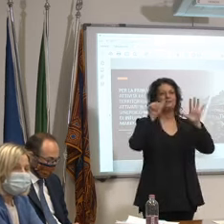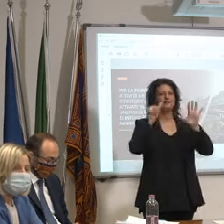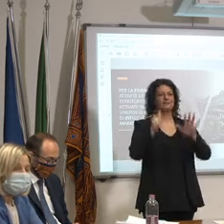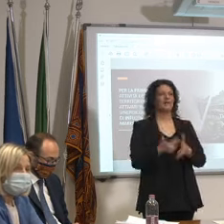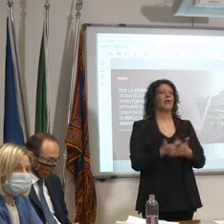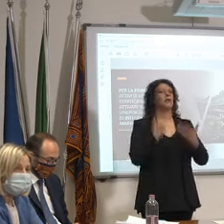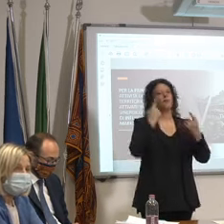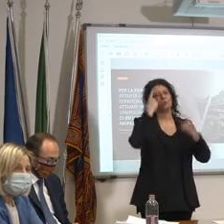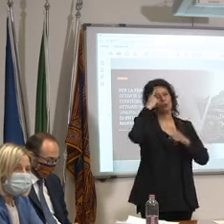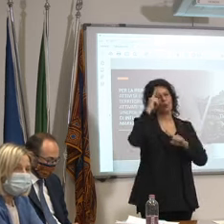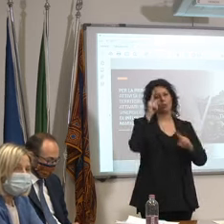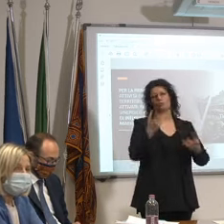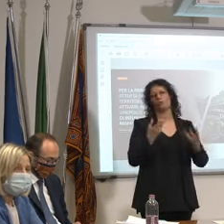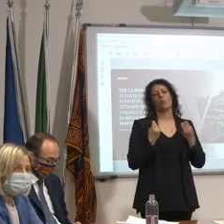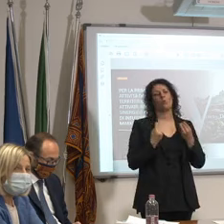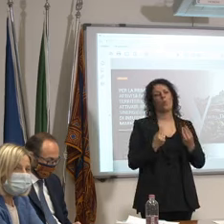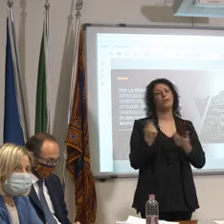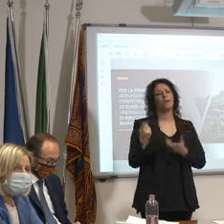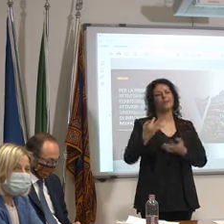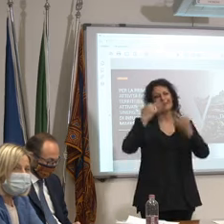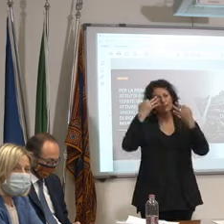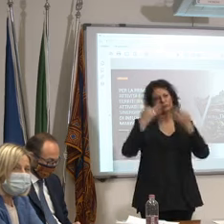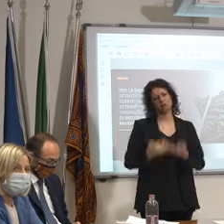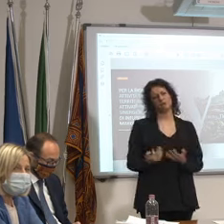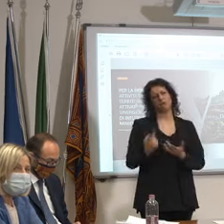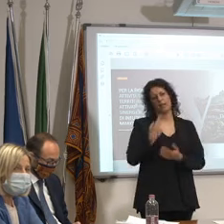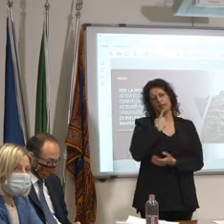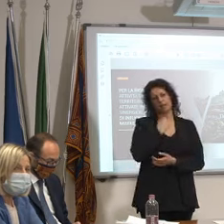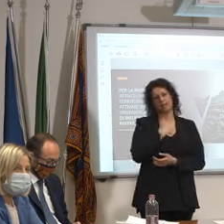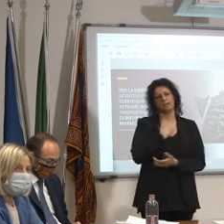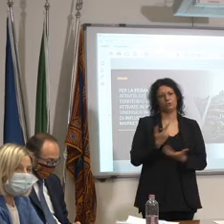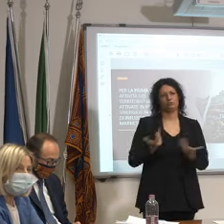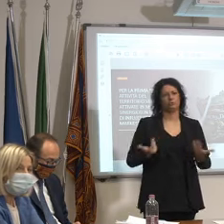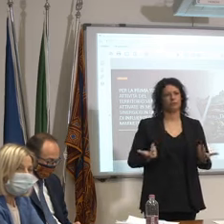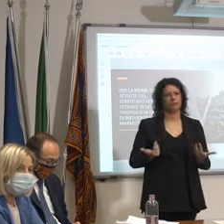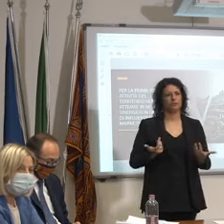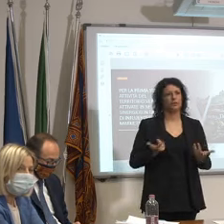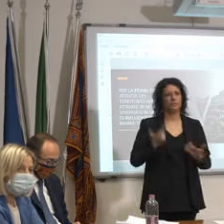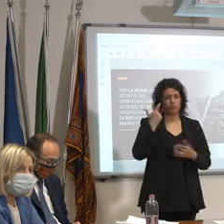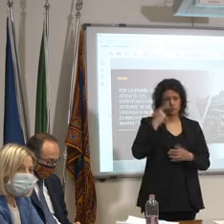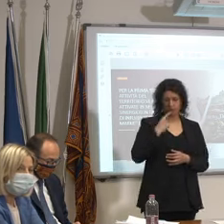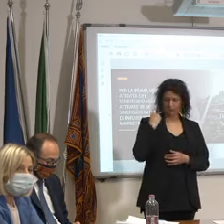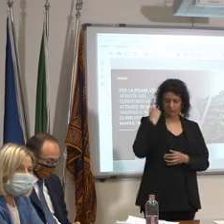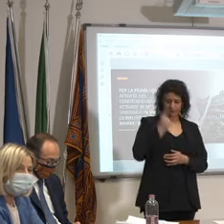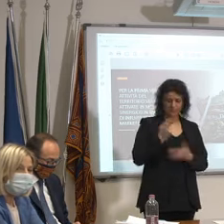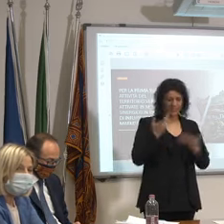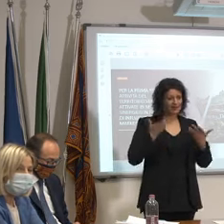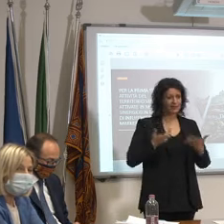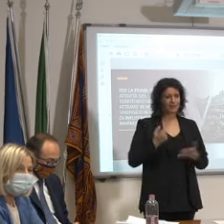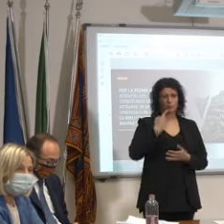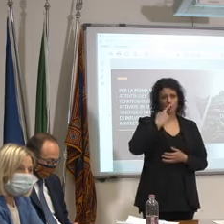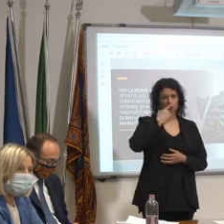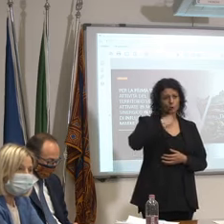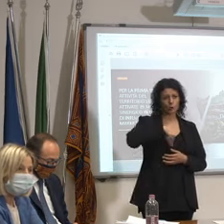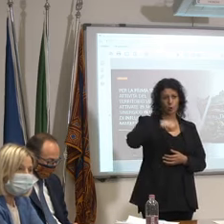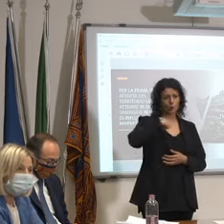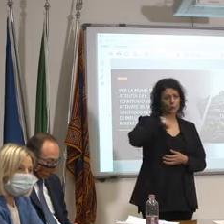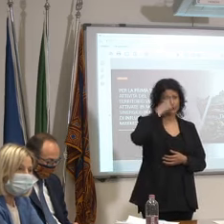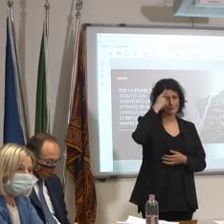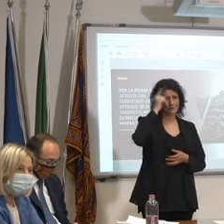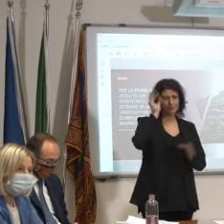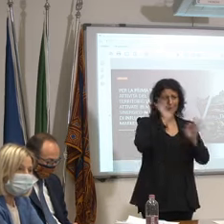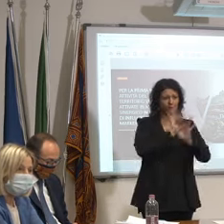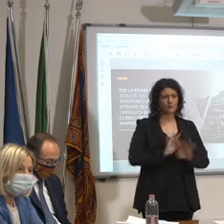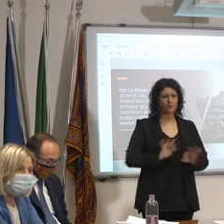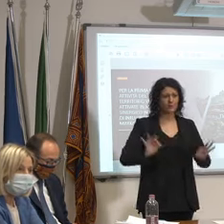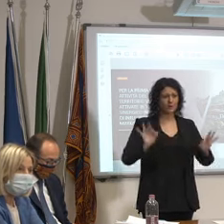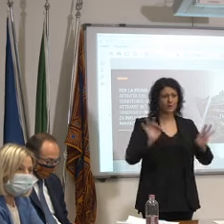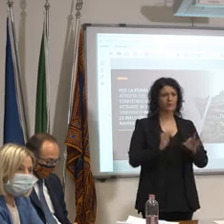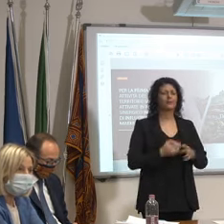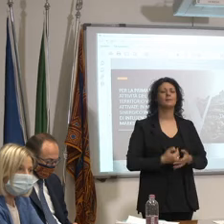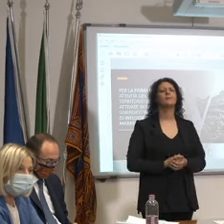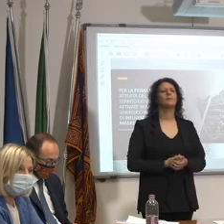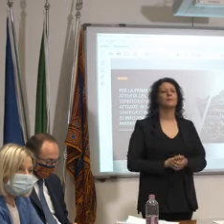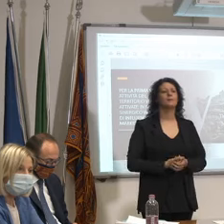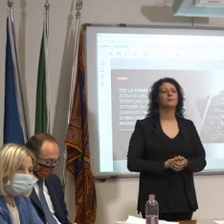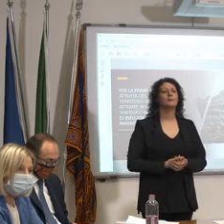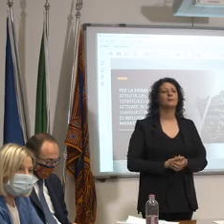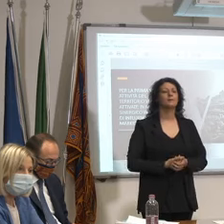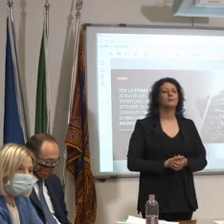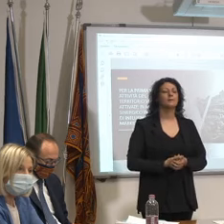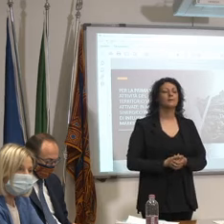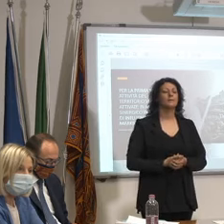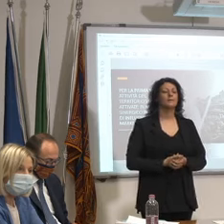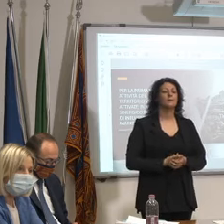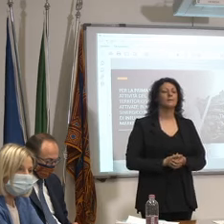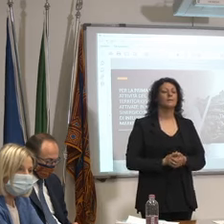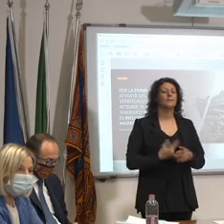lo so ci dicano quando le vogliono fare perché a tutt'oggi noi ne sappiamo nulla e che non si entri nel loop di dire abbiamo